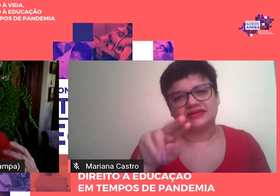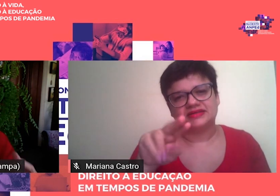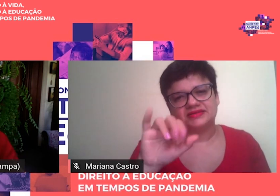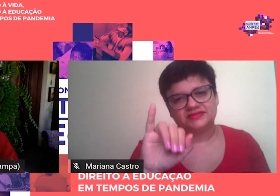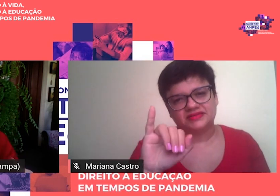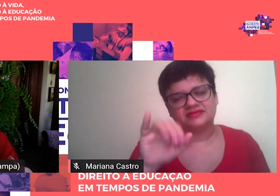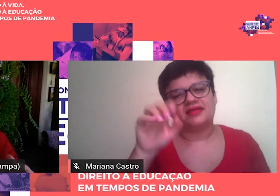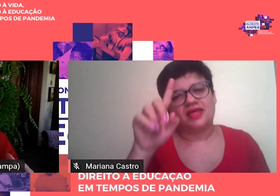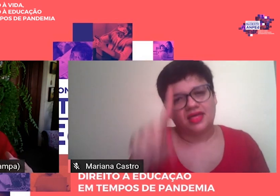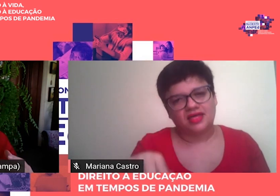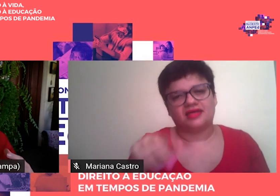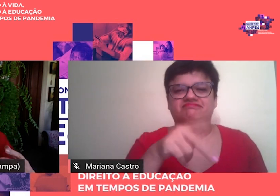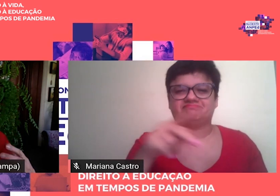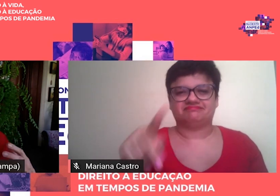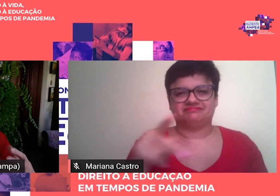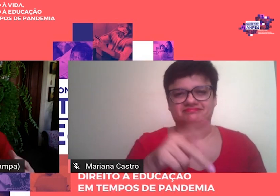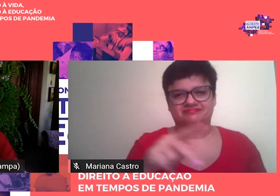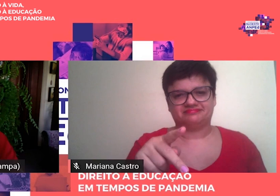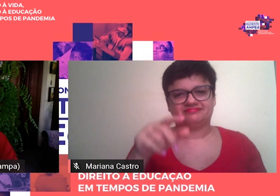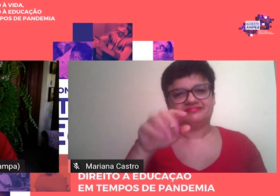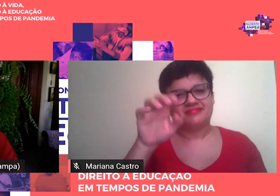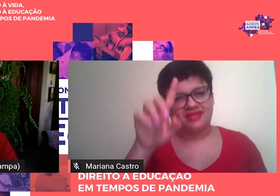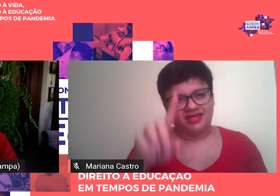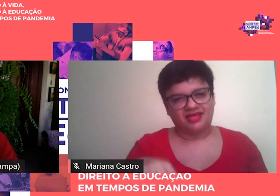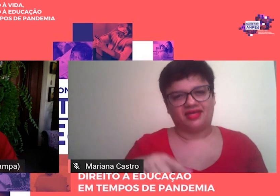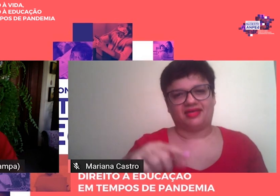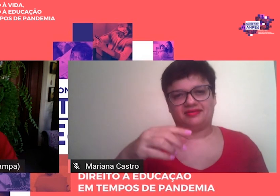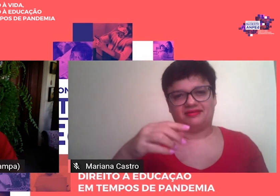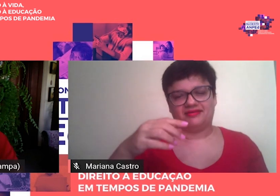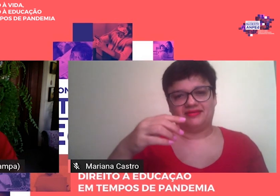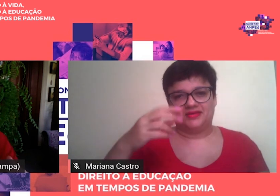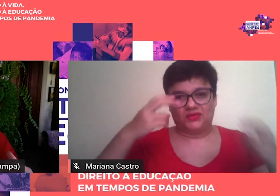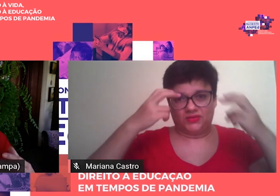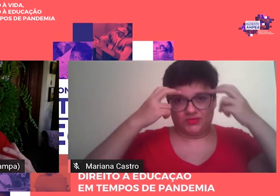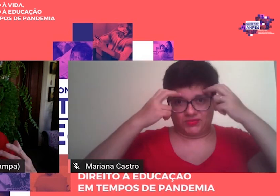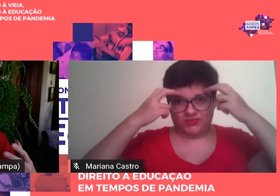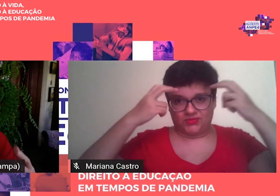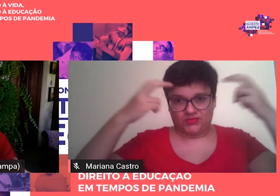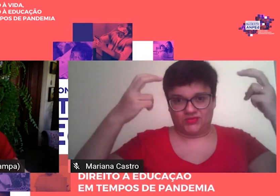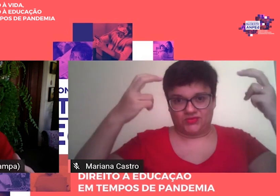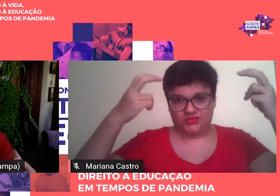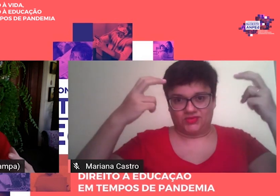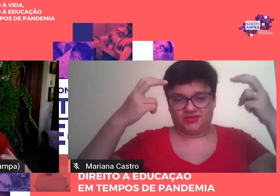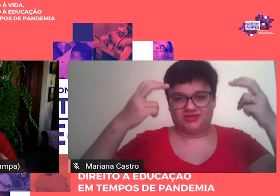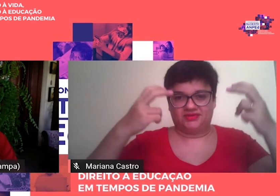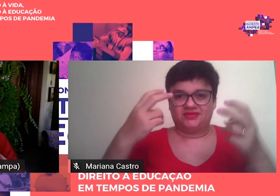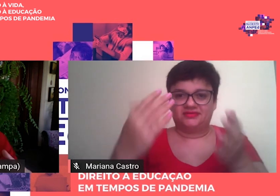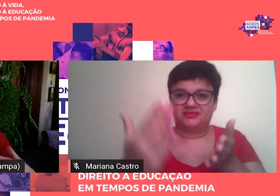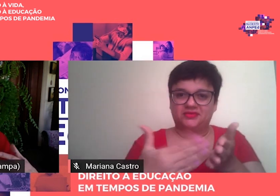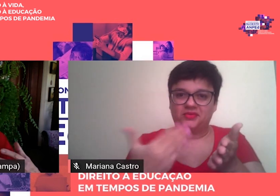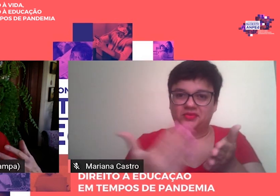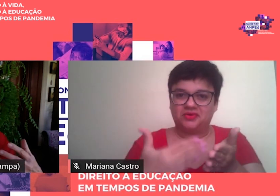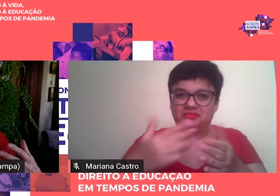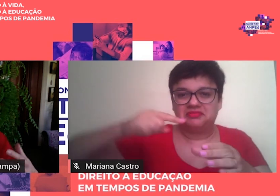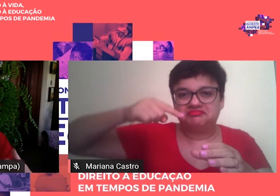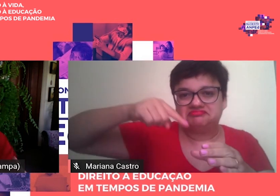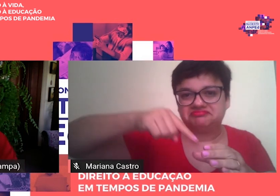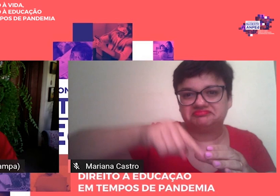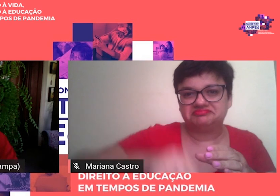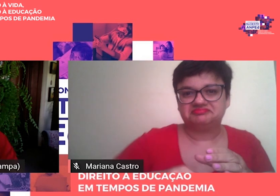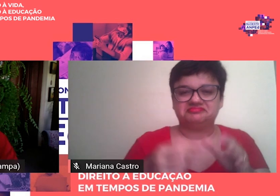o mestre, o intelectual, com uma obra vigorosa, marcante,